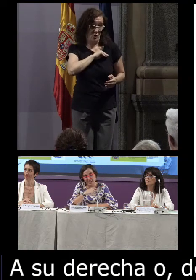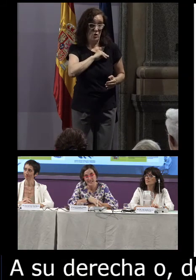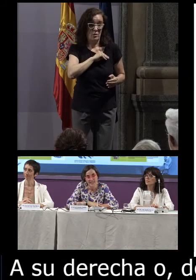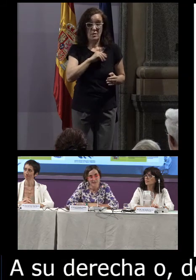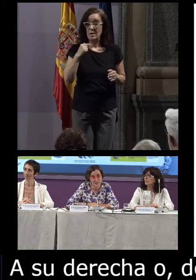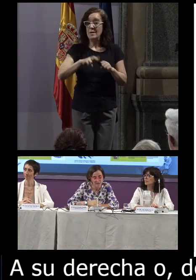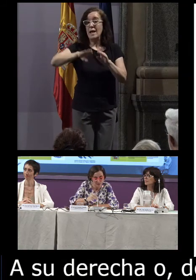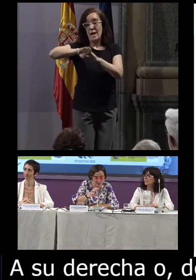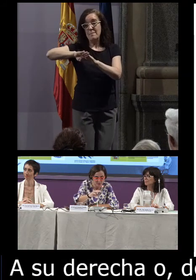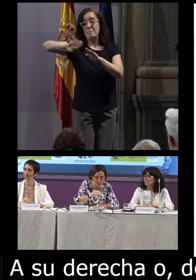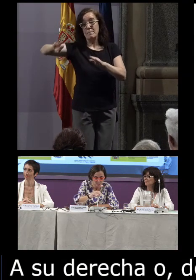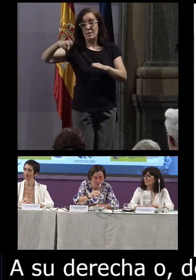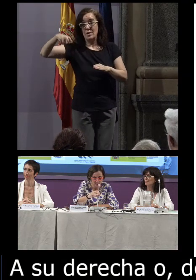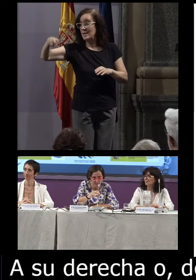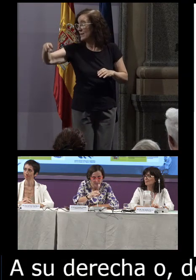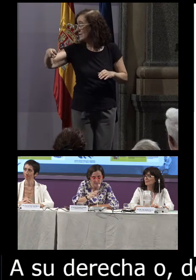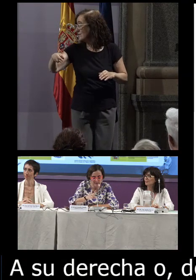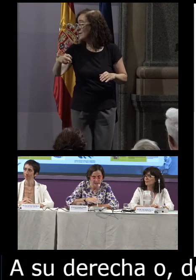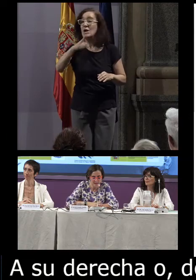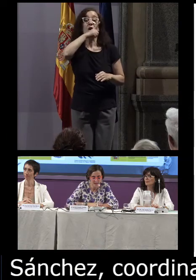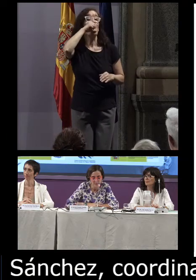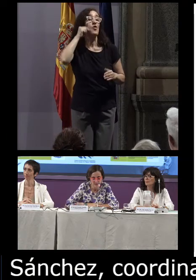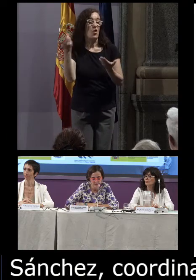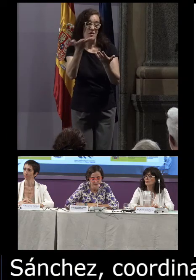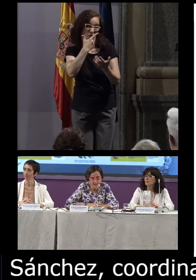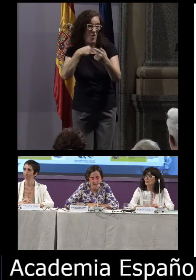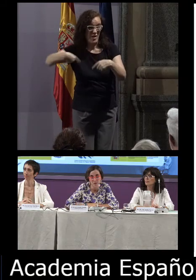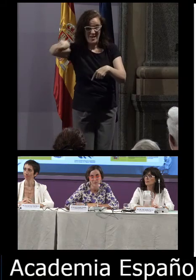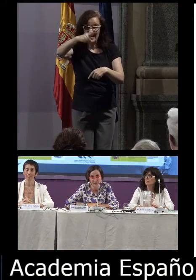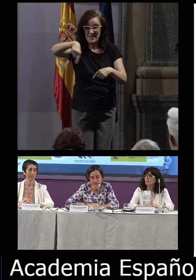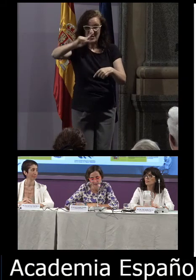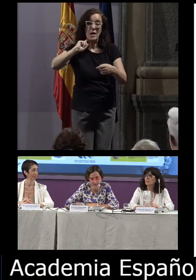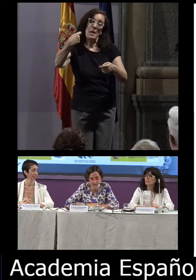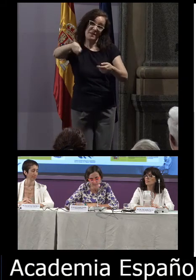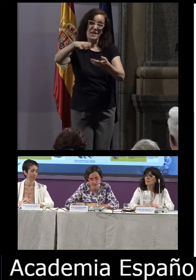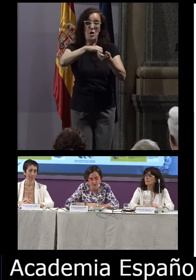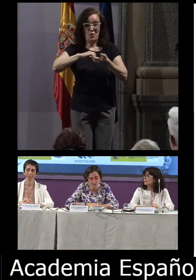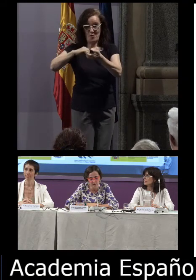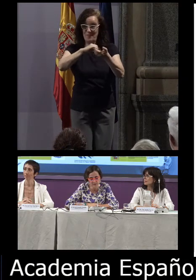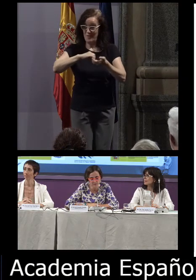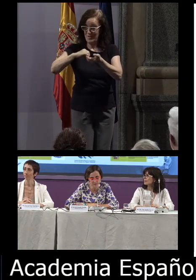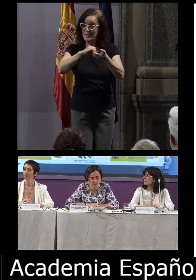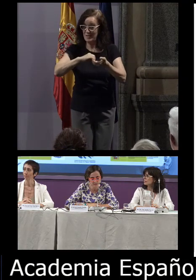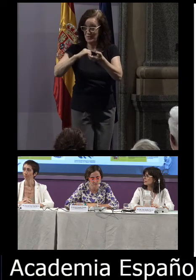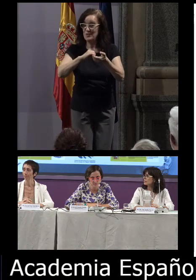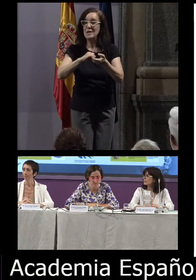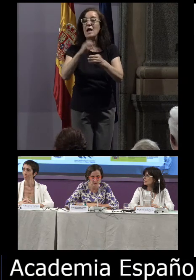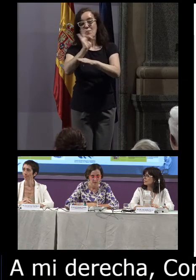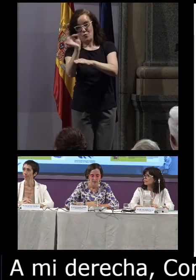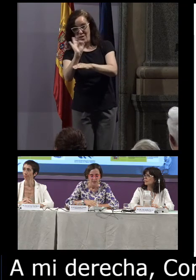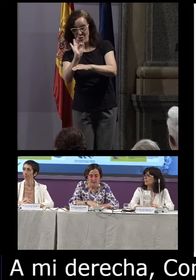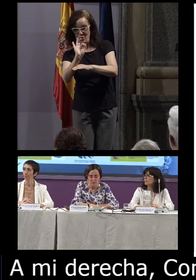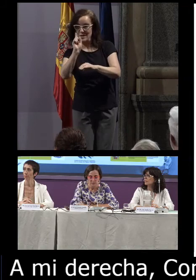A mi derecha también la conocéis todos, doña Concepción María Díaz Robledo, presidenta de la Confederación Estatal de Personas Sordas y su Fundación.